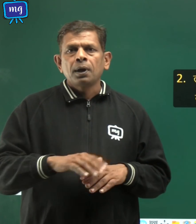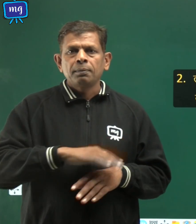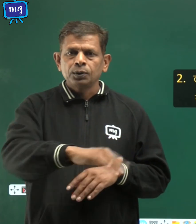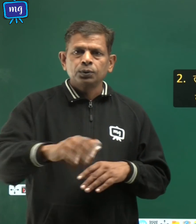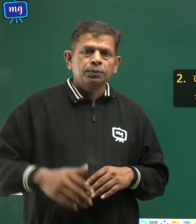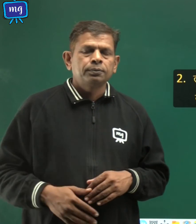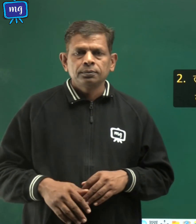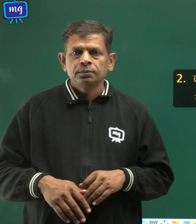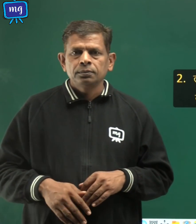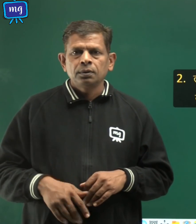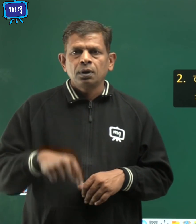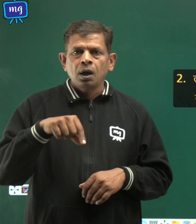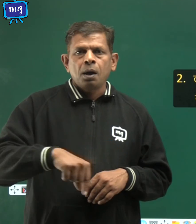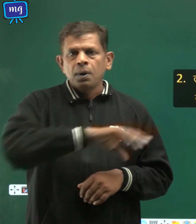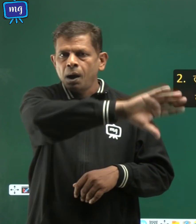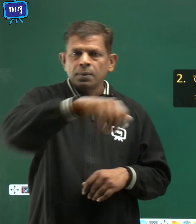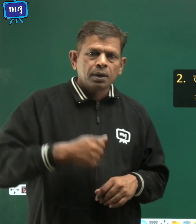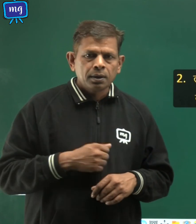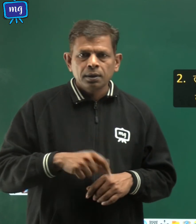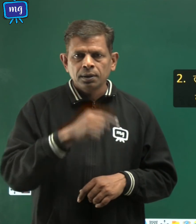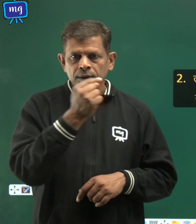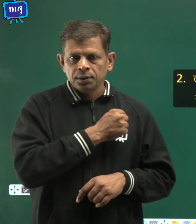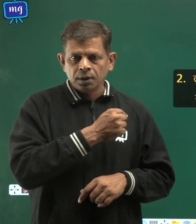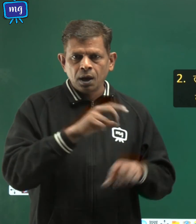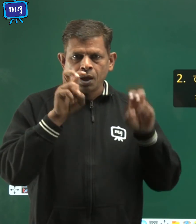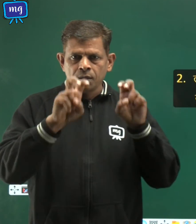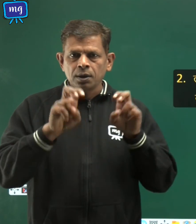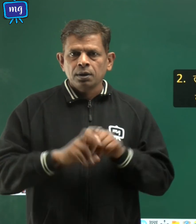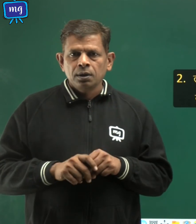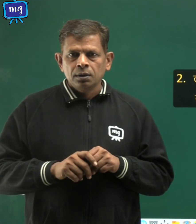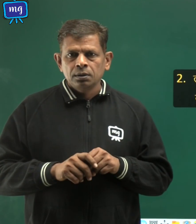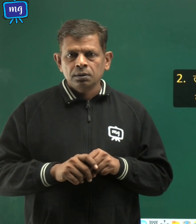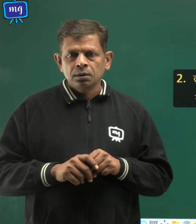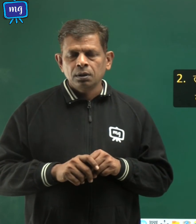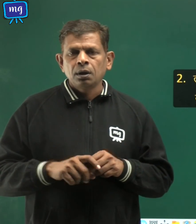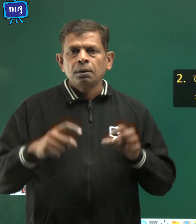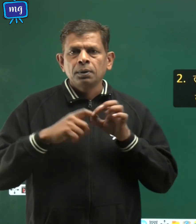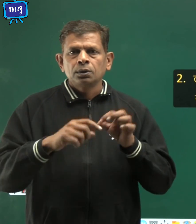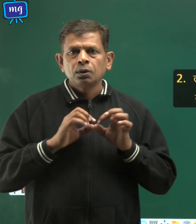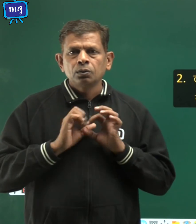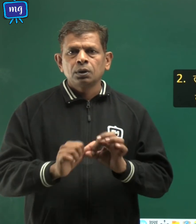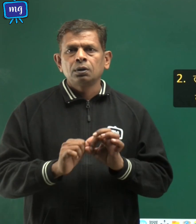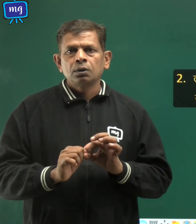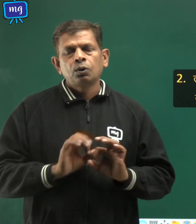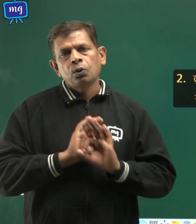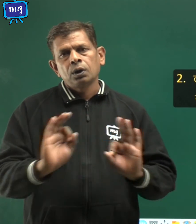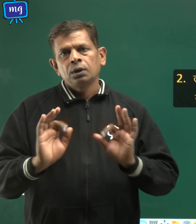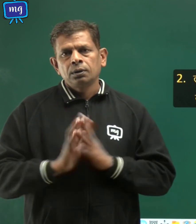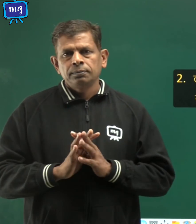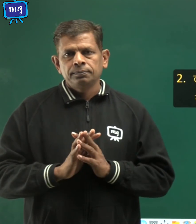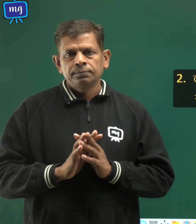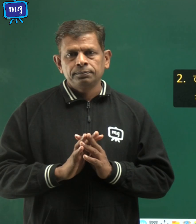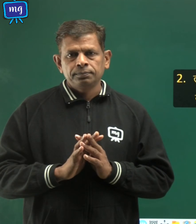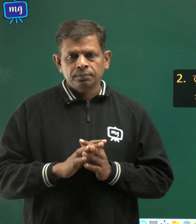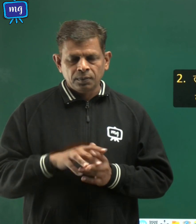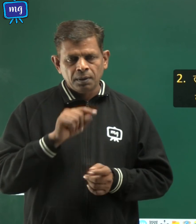अब हमने यह अध्याई के प्रश्ण उत्तर पूरे कर लिये हैं